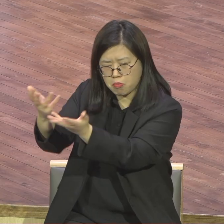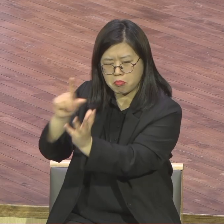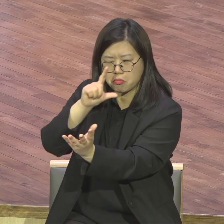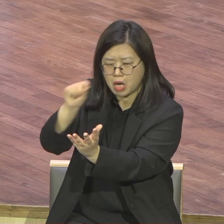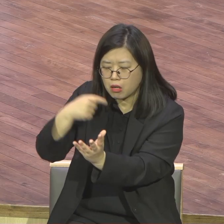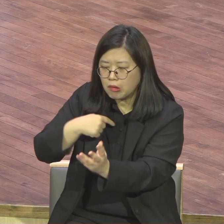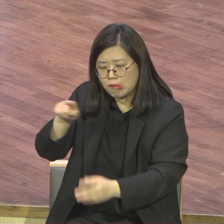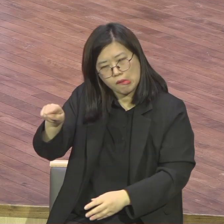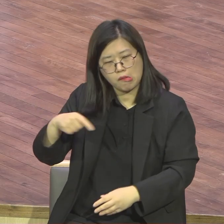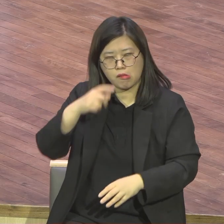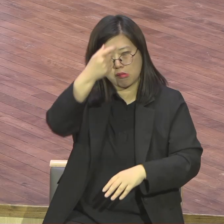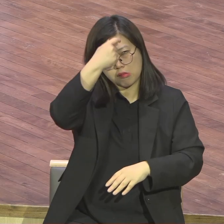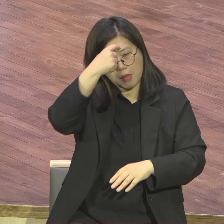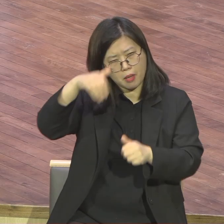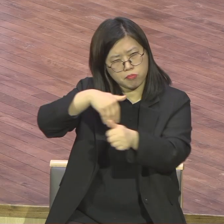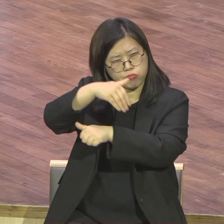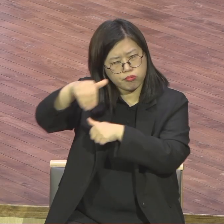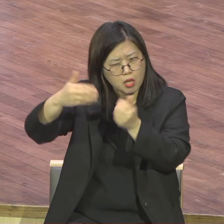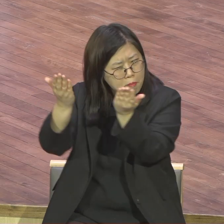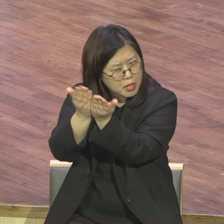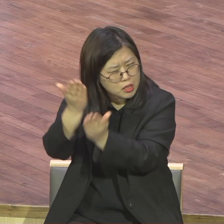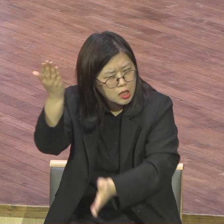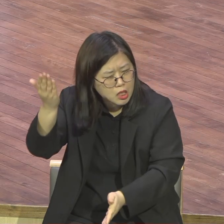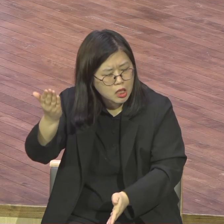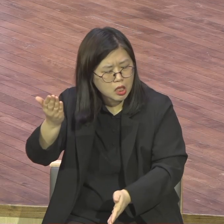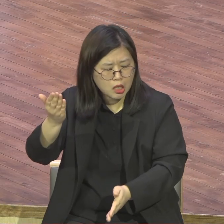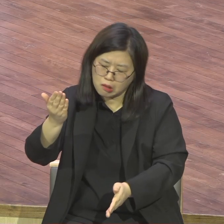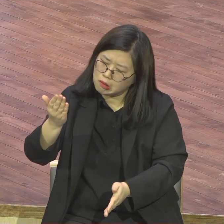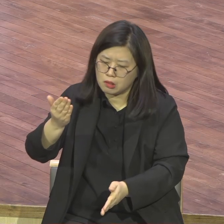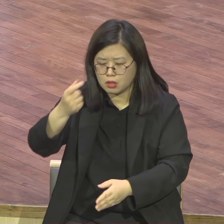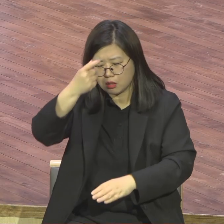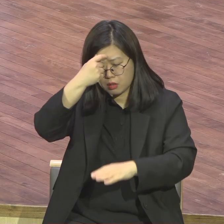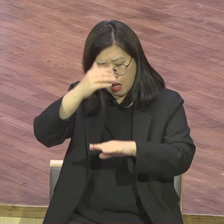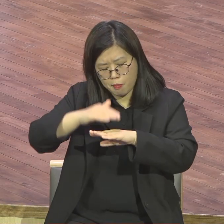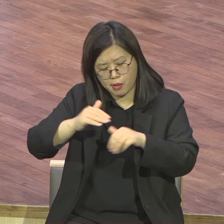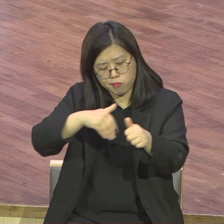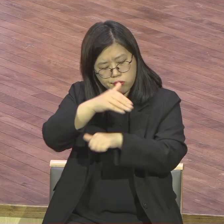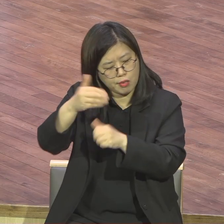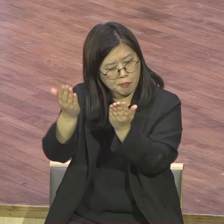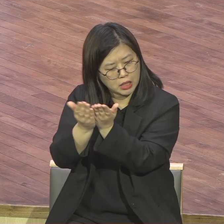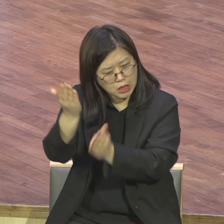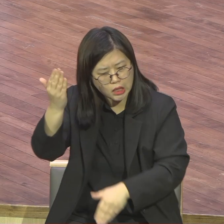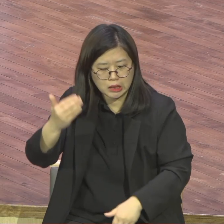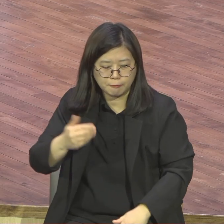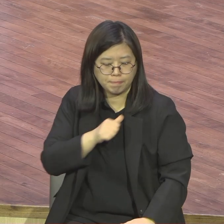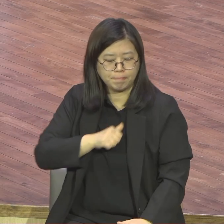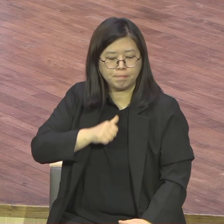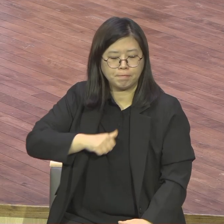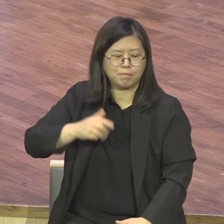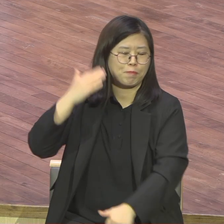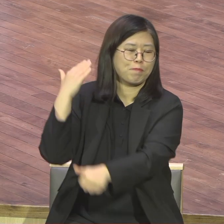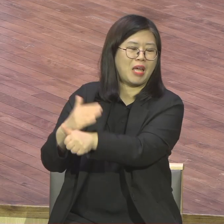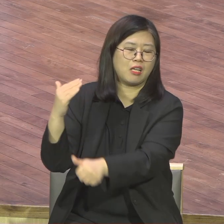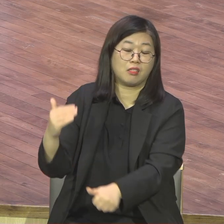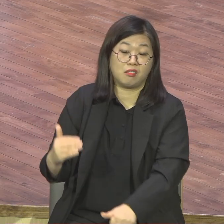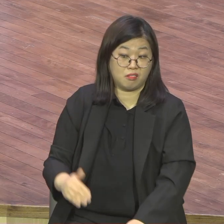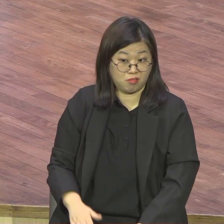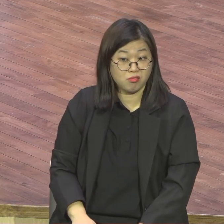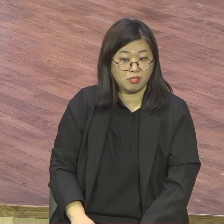안된다. 인도가 안된다. 이 흐름을 잘 못한다. 닫은 거요. 김정택 자르는 바람에 김정택이 6개월 동안 가만히